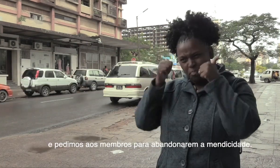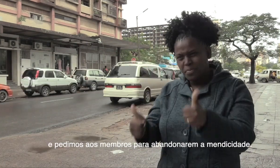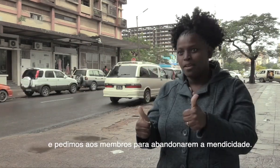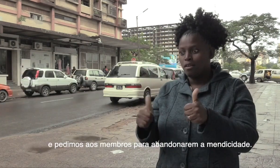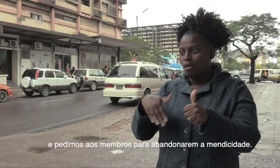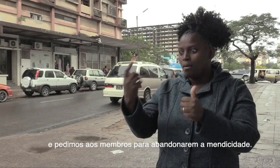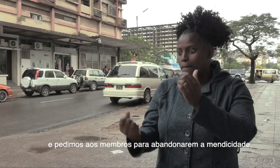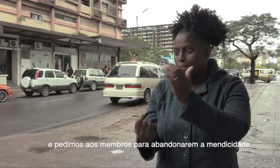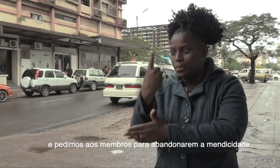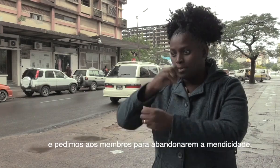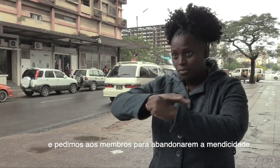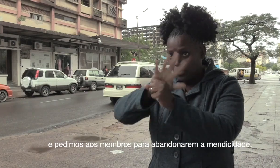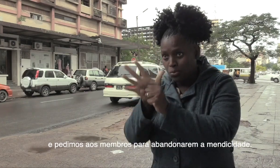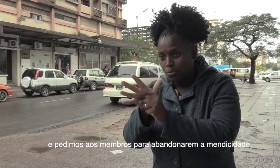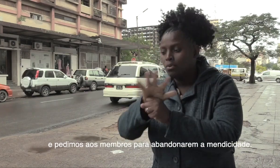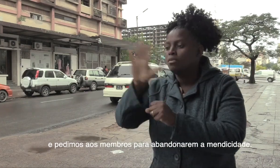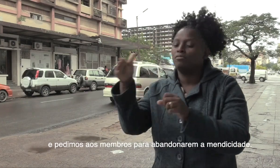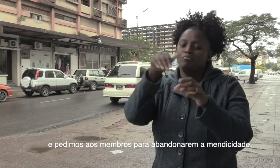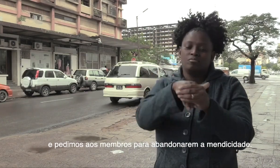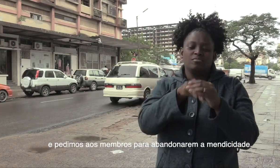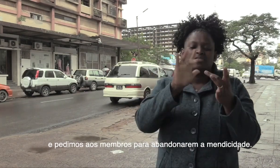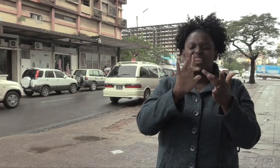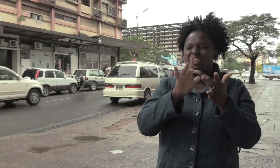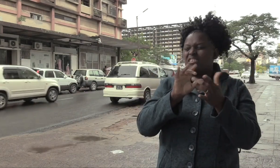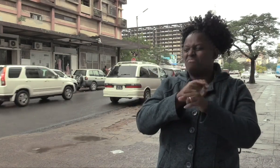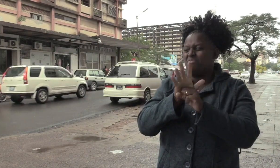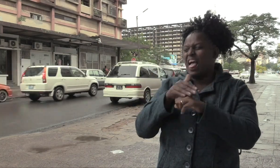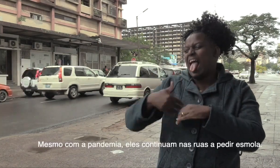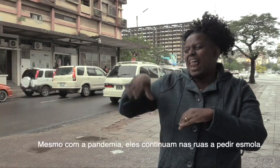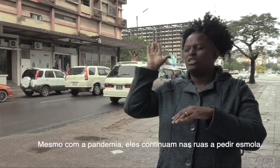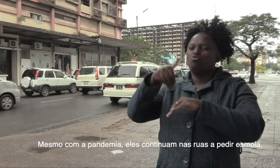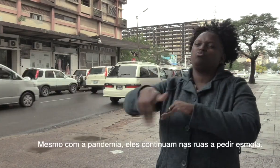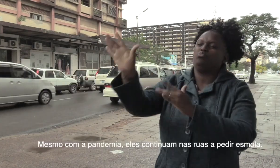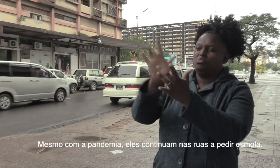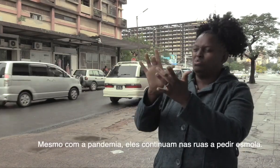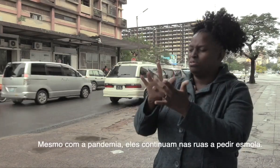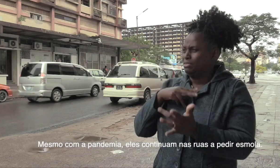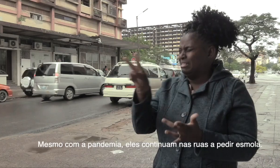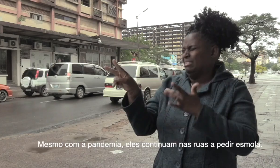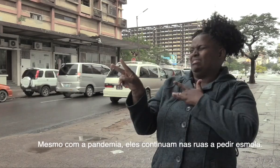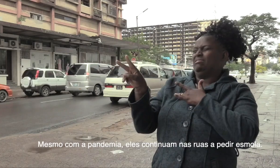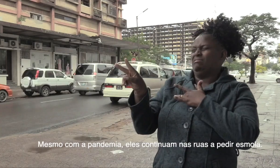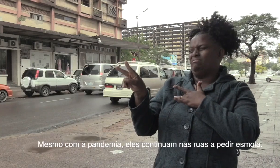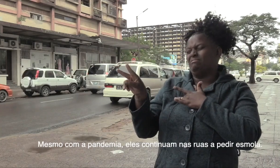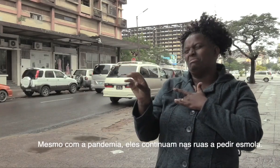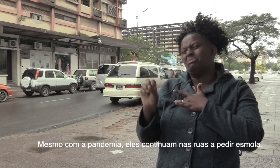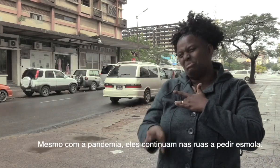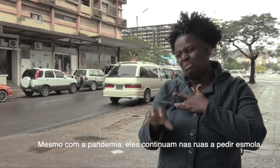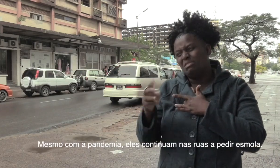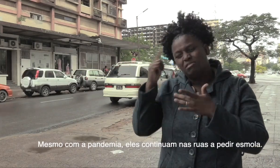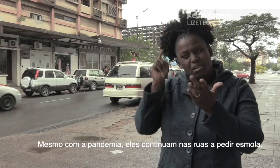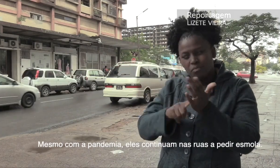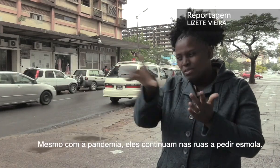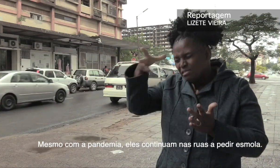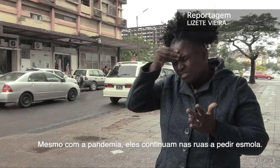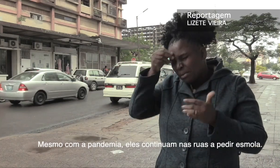pudessem este ato de mendicidade. E com esta pandemia, o que eu vejo é que